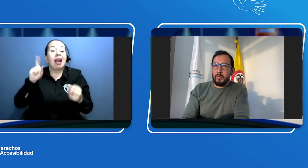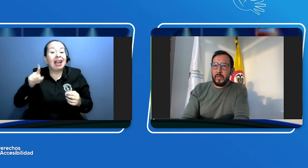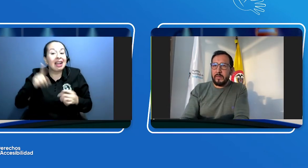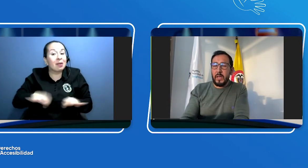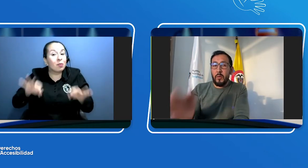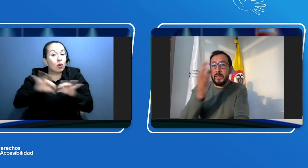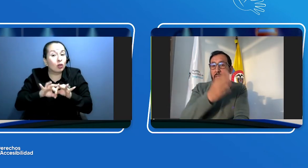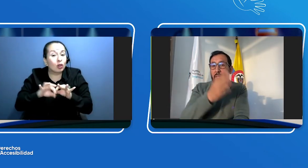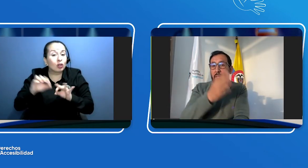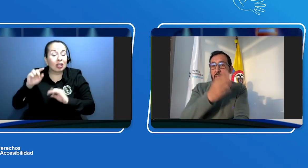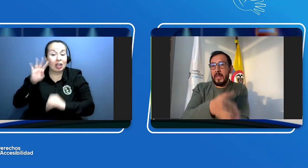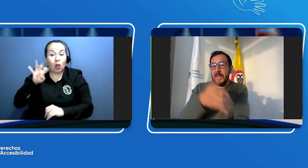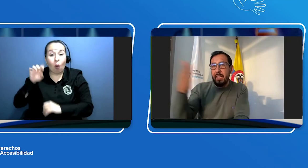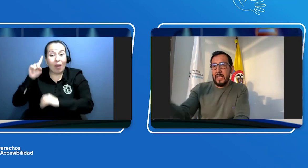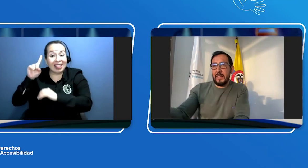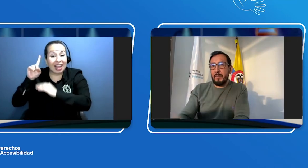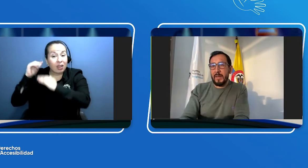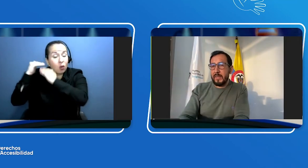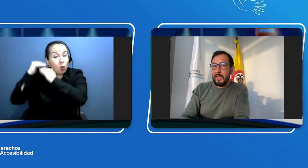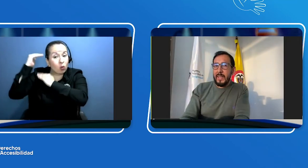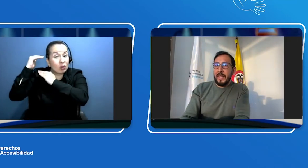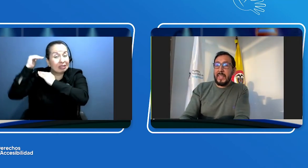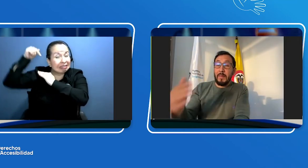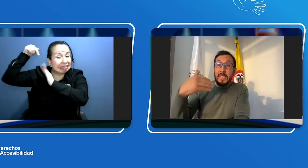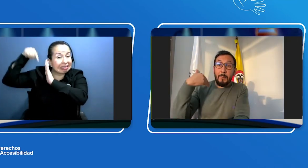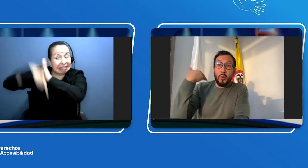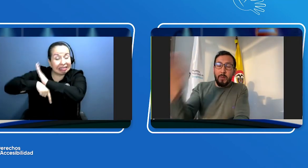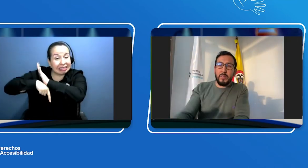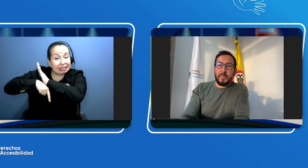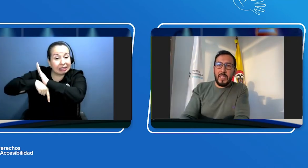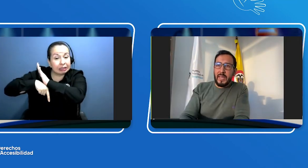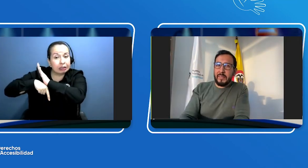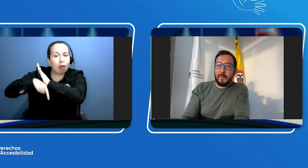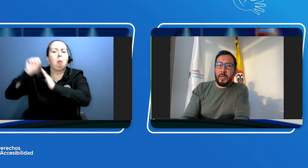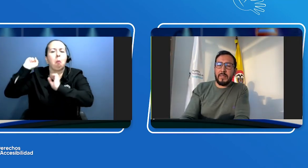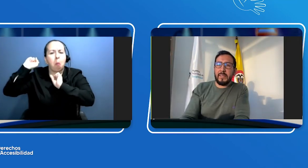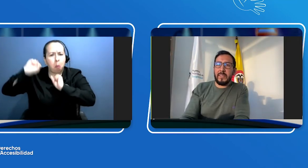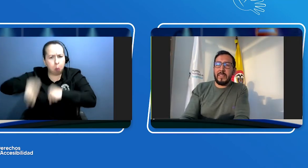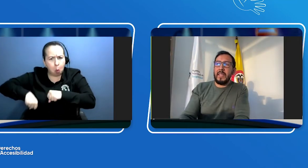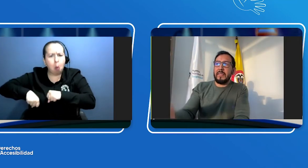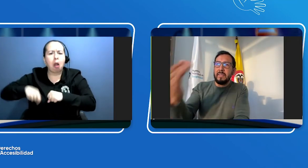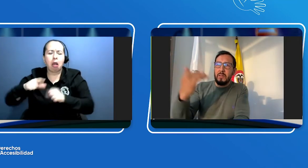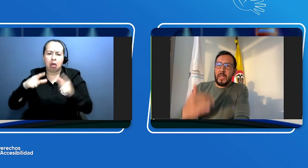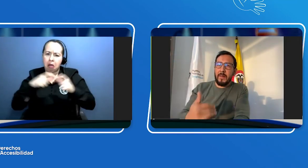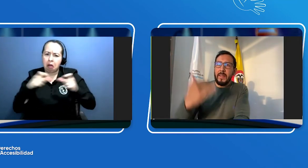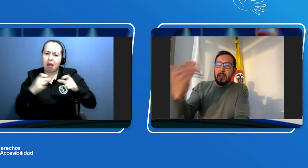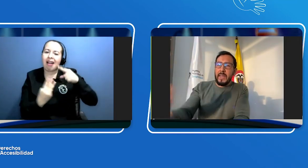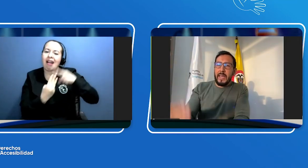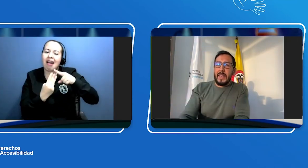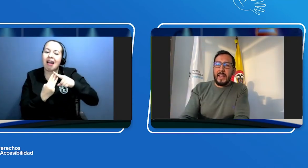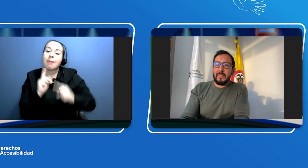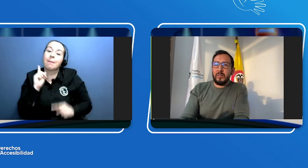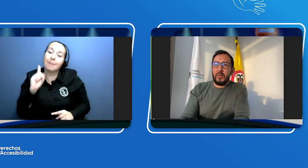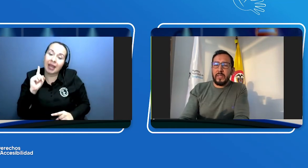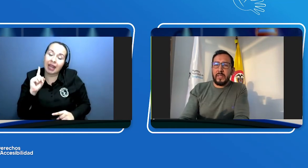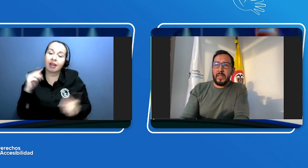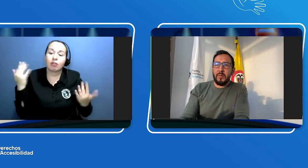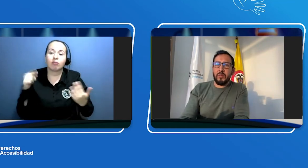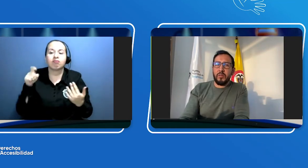de 91 decibeles en adelante en la pérdida ya podemos acceder a ese tipo de licencias sino que las restricciones que tendremos son